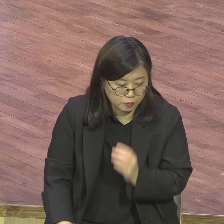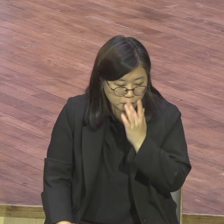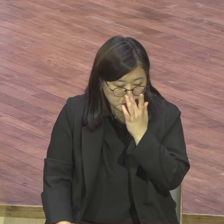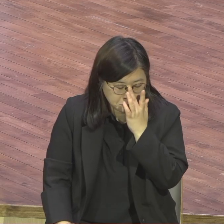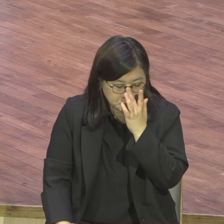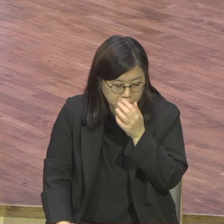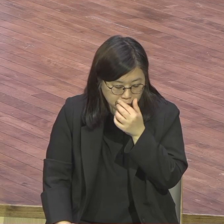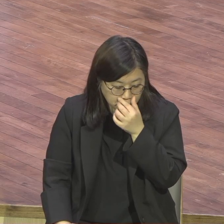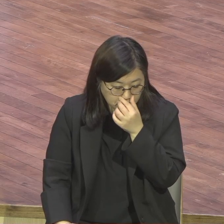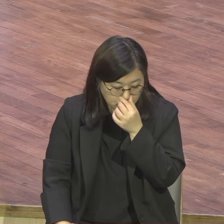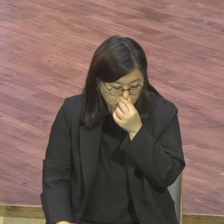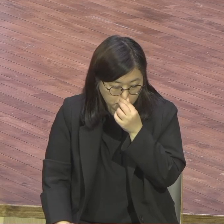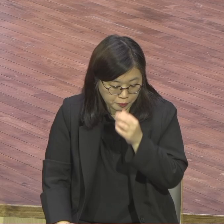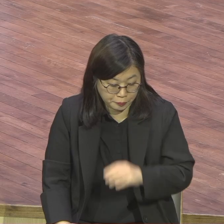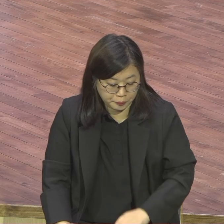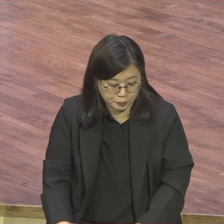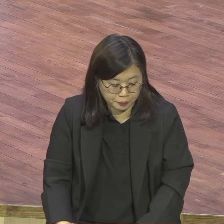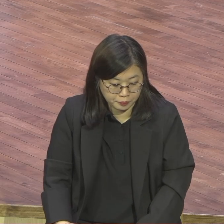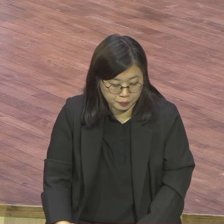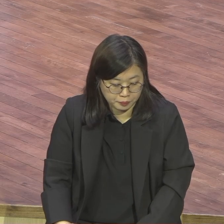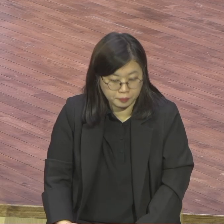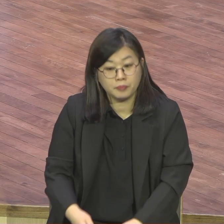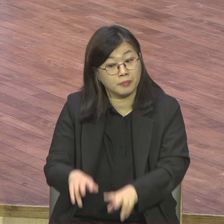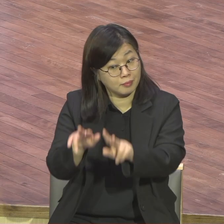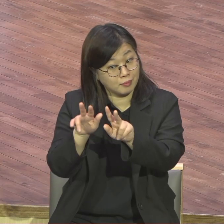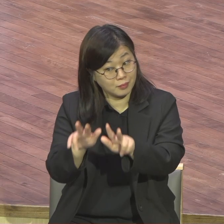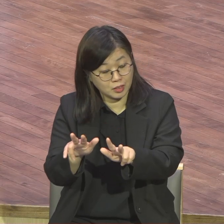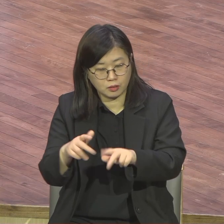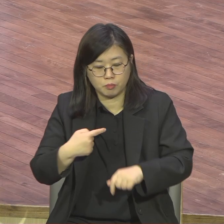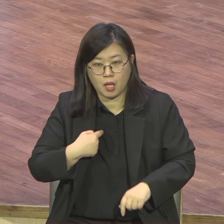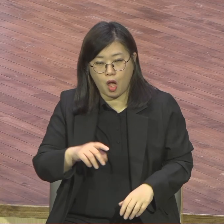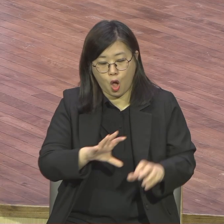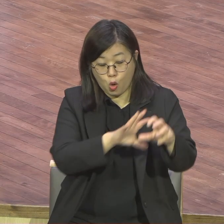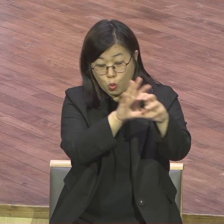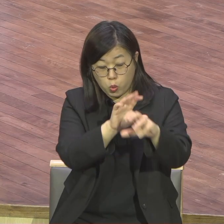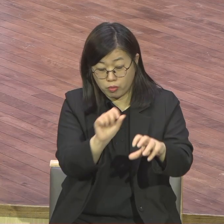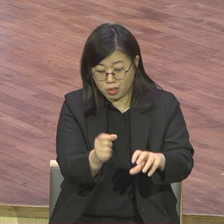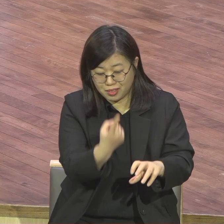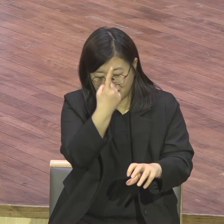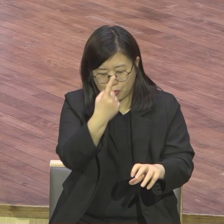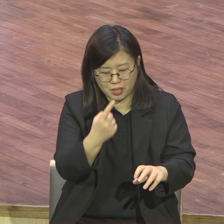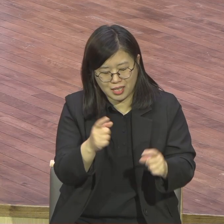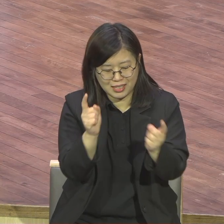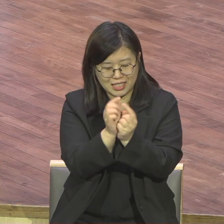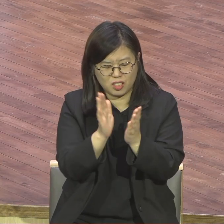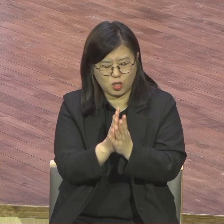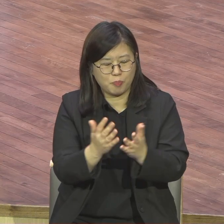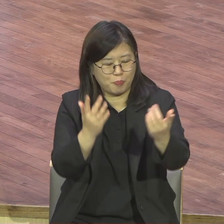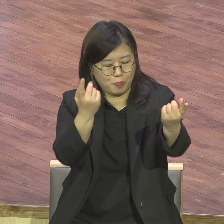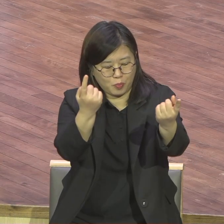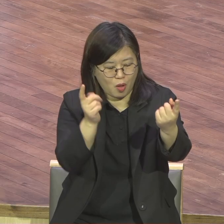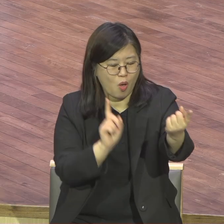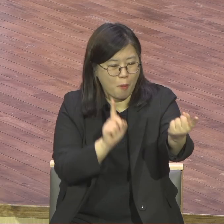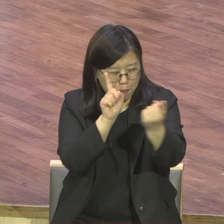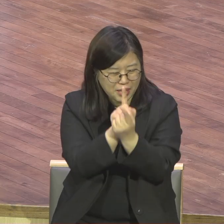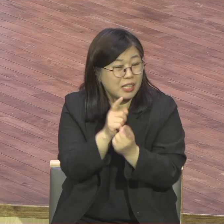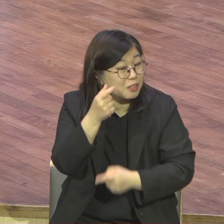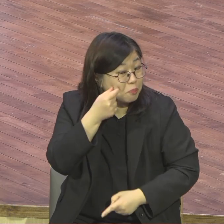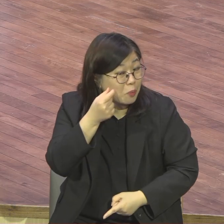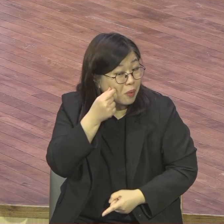비대면의 대면화 전략으로 보금 콘텐츠의 미디어화가 되어야지 미디어화 앞으로 향후 이